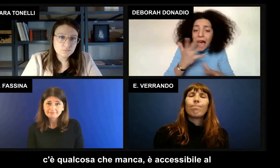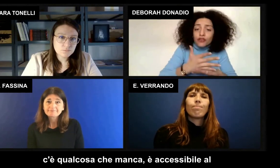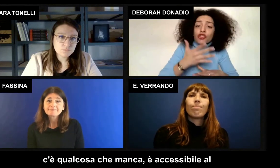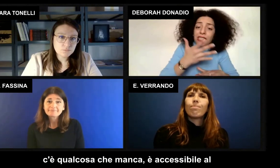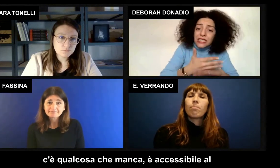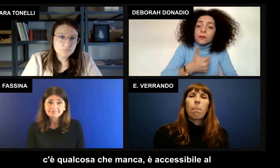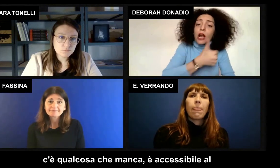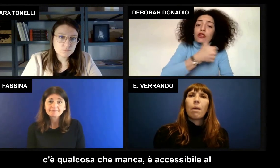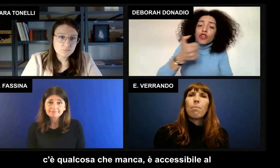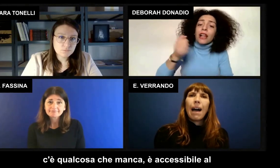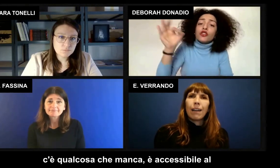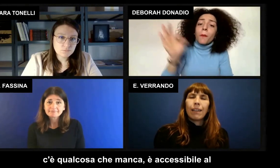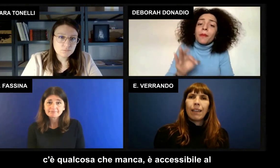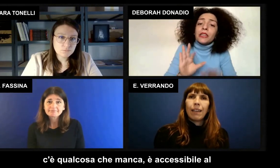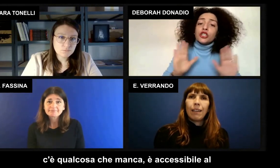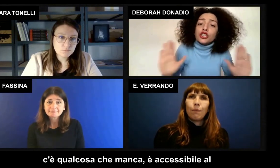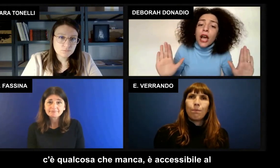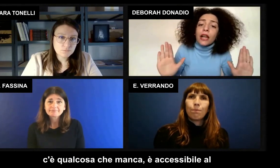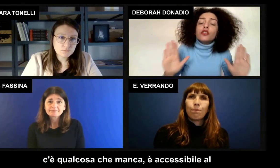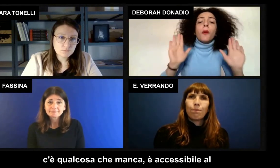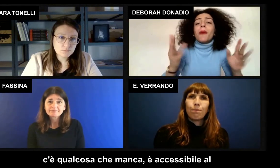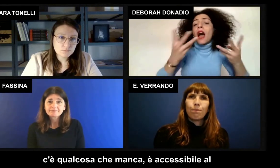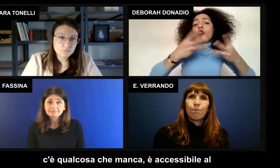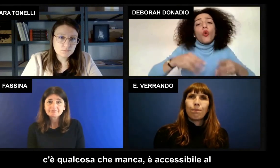manca